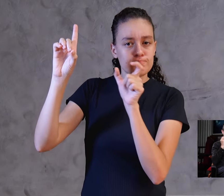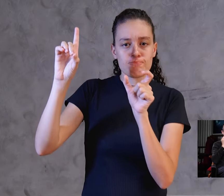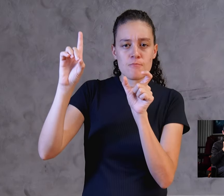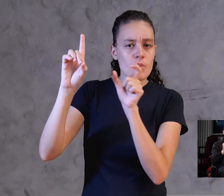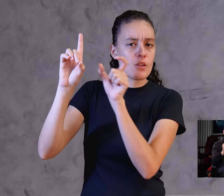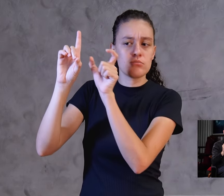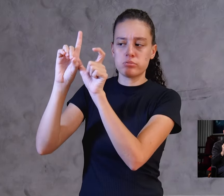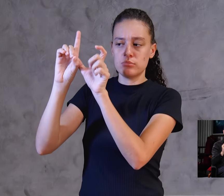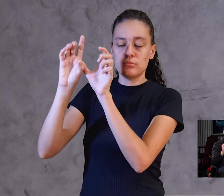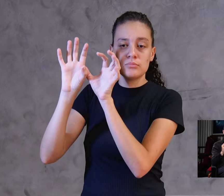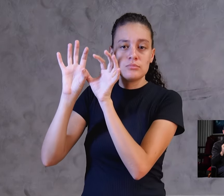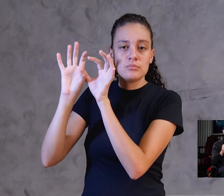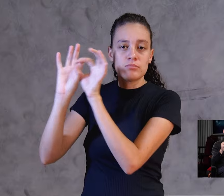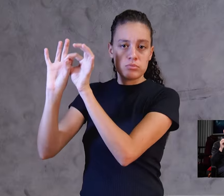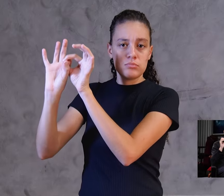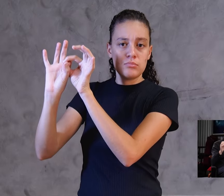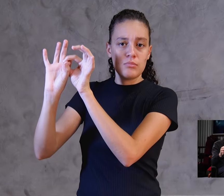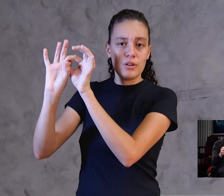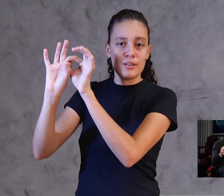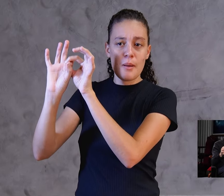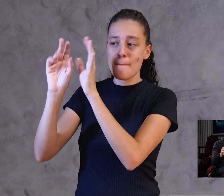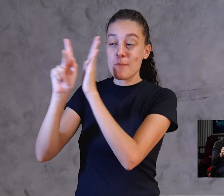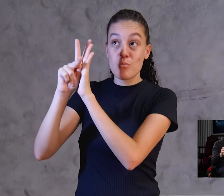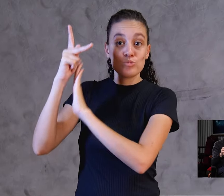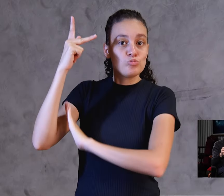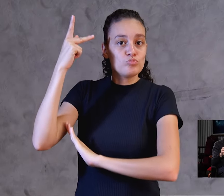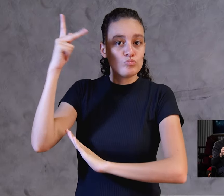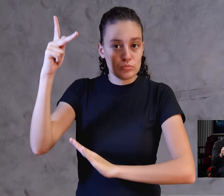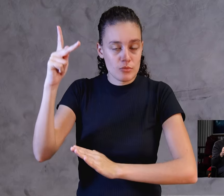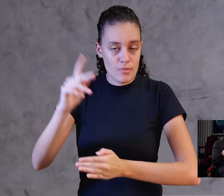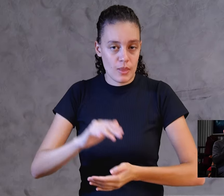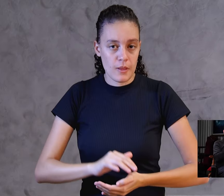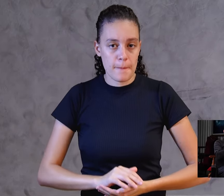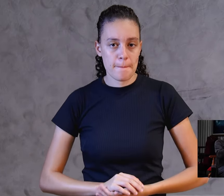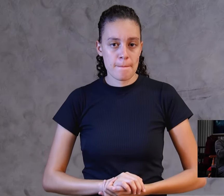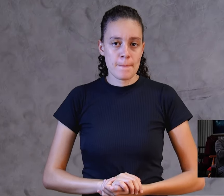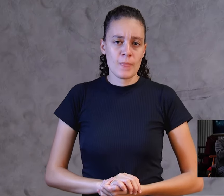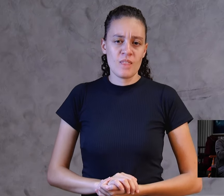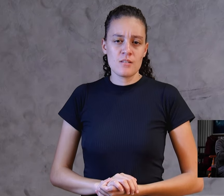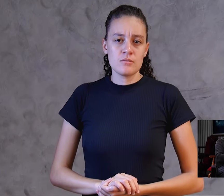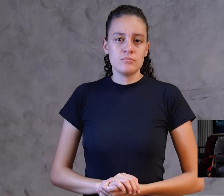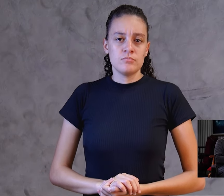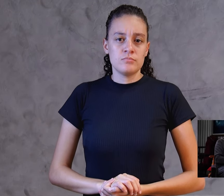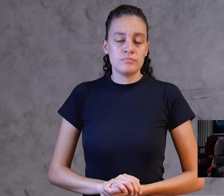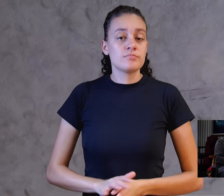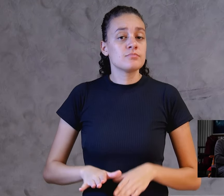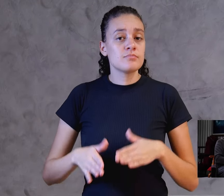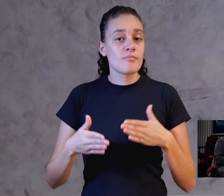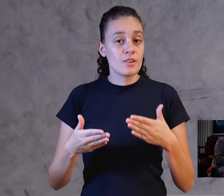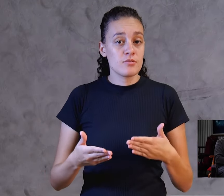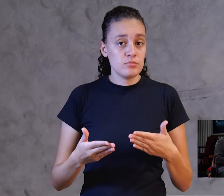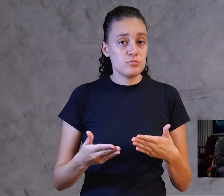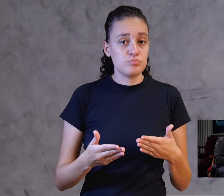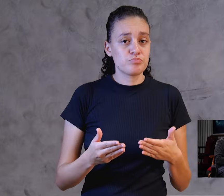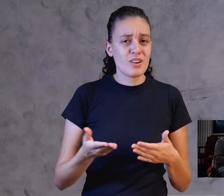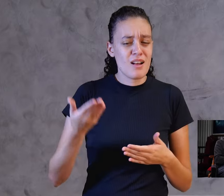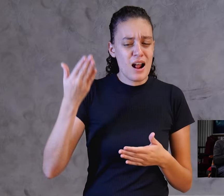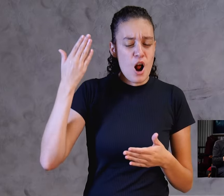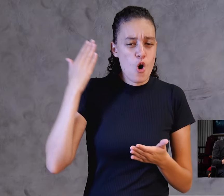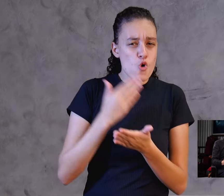com Deus e o verbo era Deus. Então, ele estava no princípio com Deus, todas as